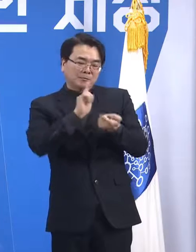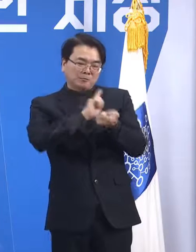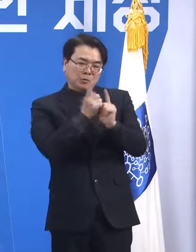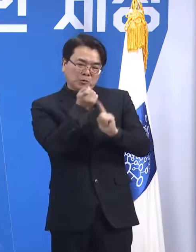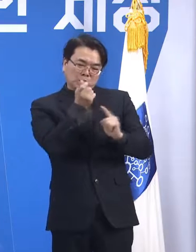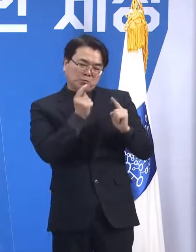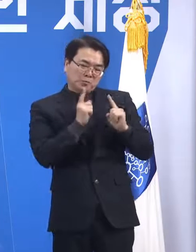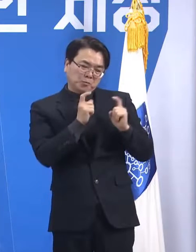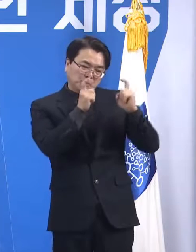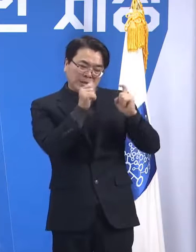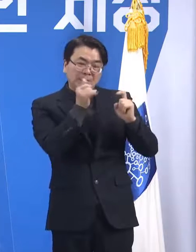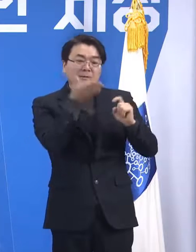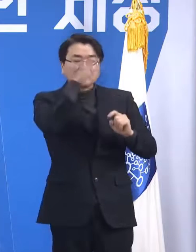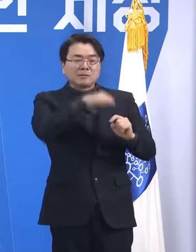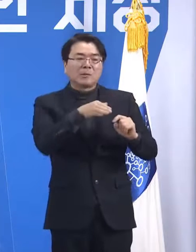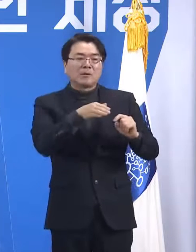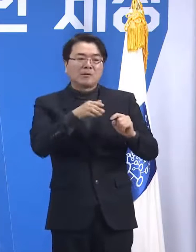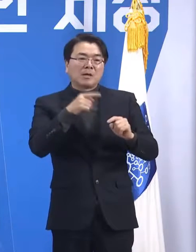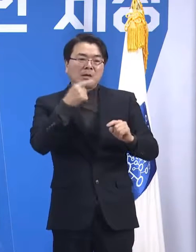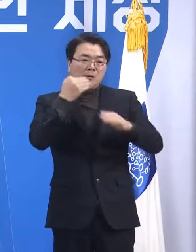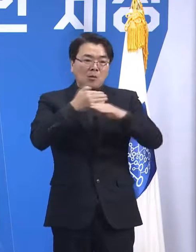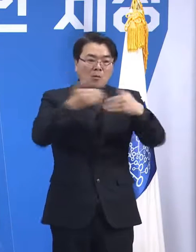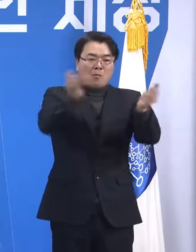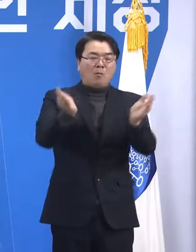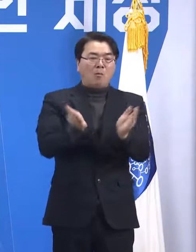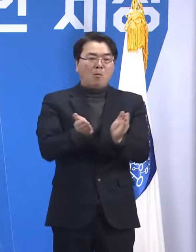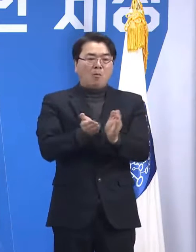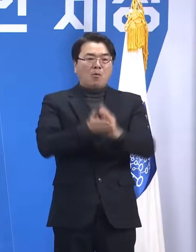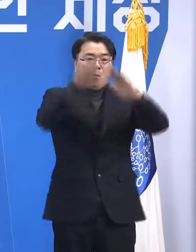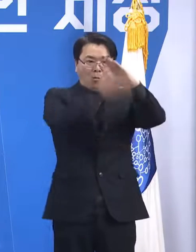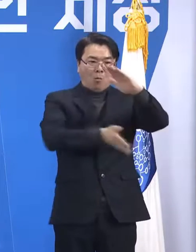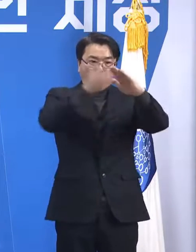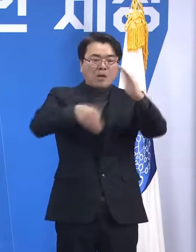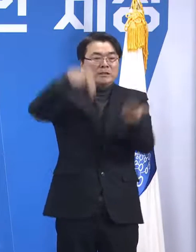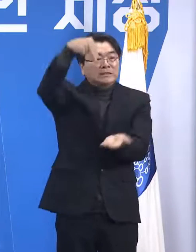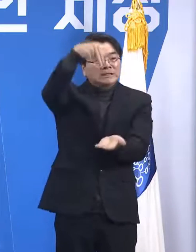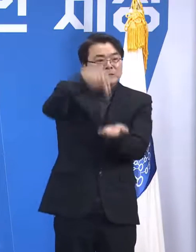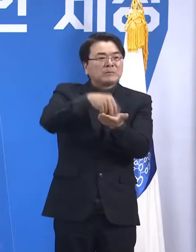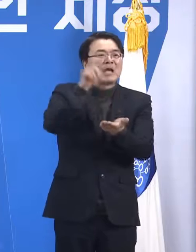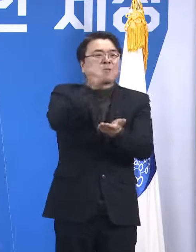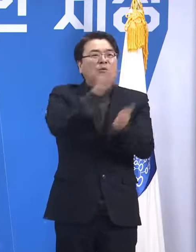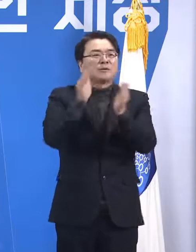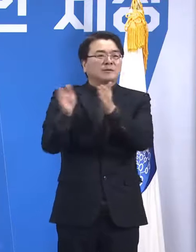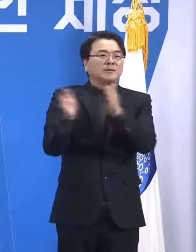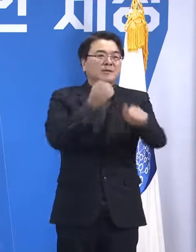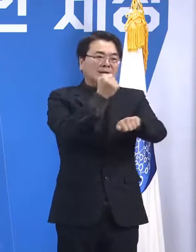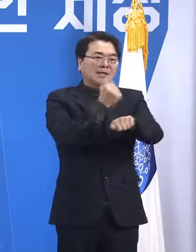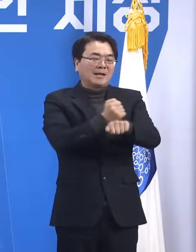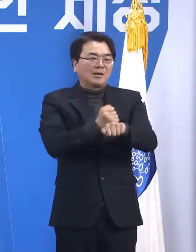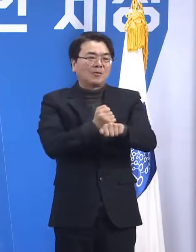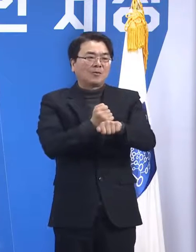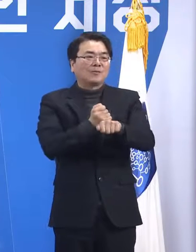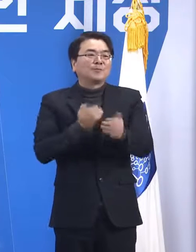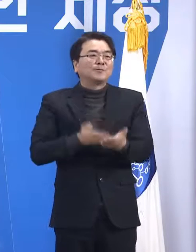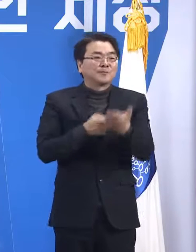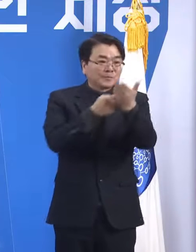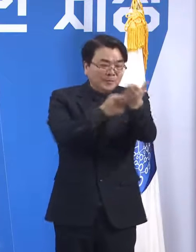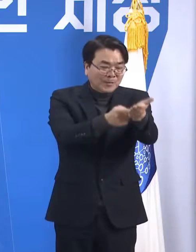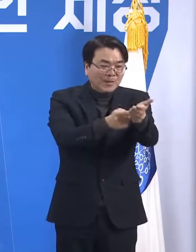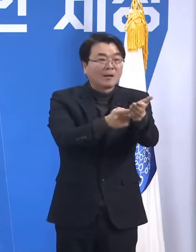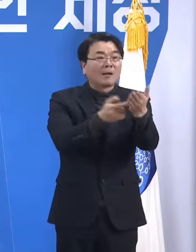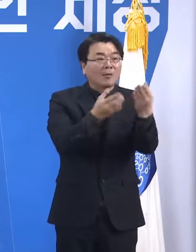당의 공식 입장을 정리해달라고 제가 요청을 드렸고 결국 당의 공식 입장이 왔습니다.